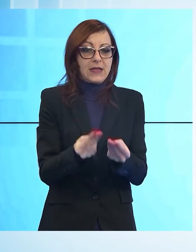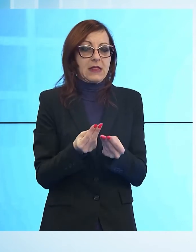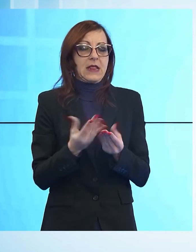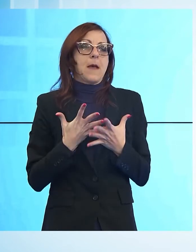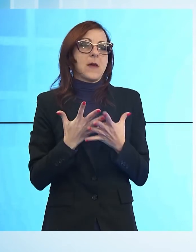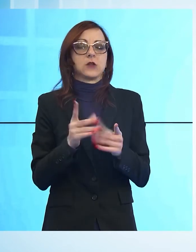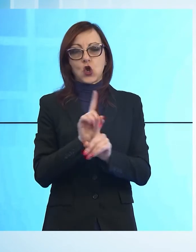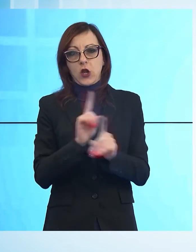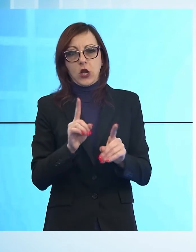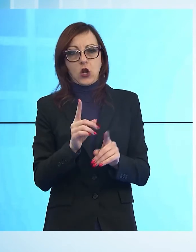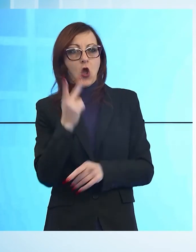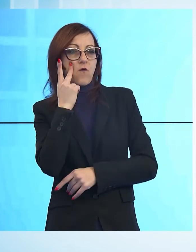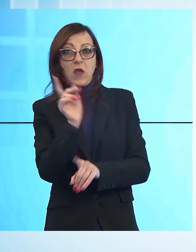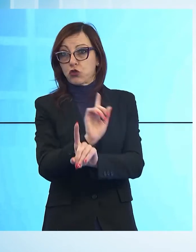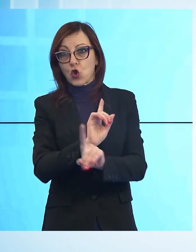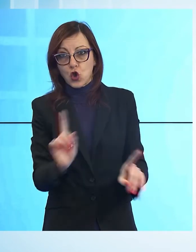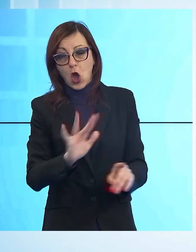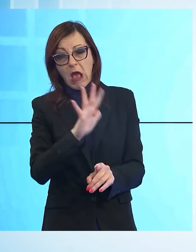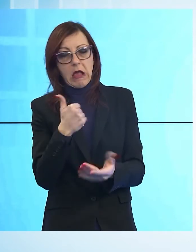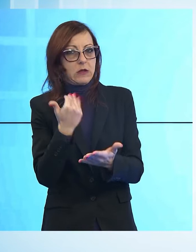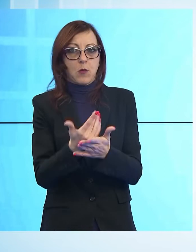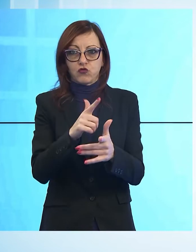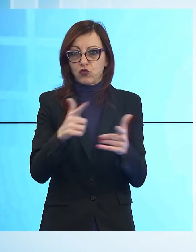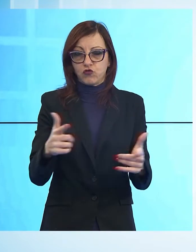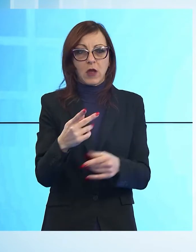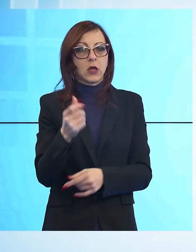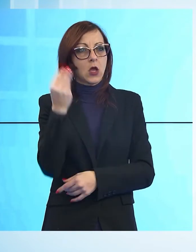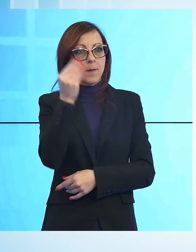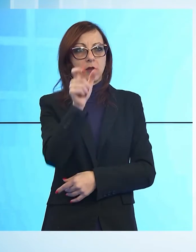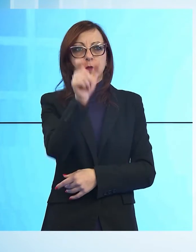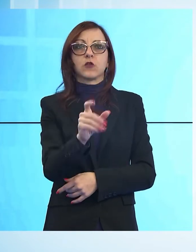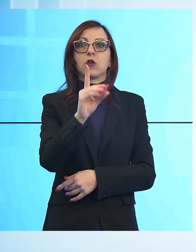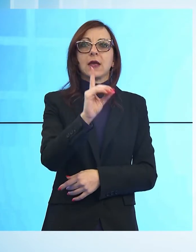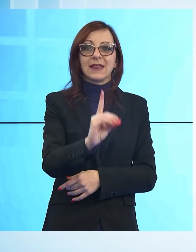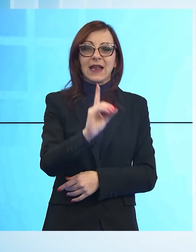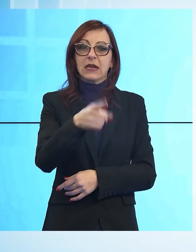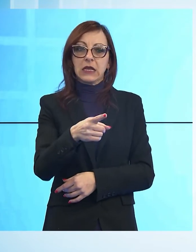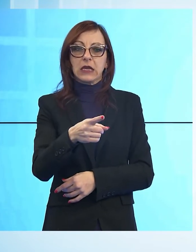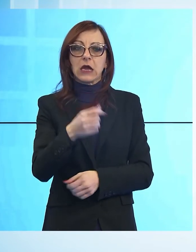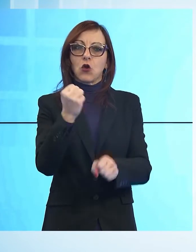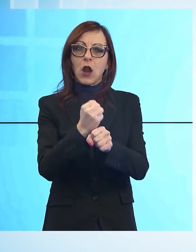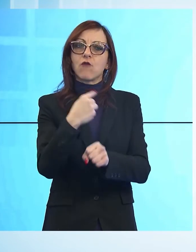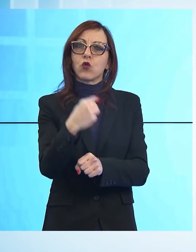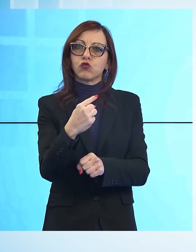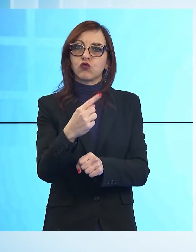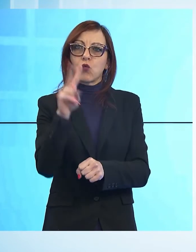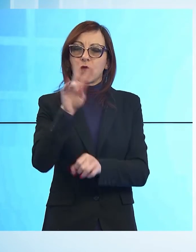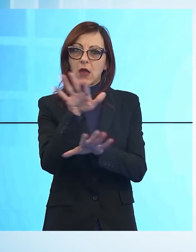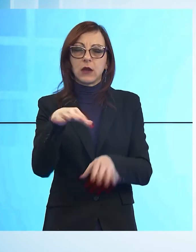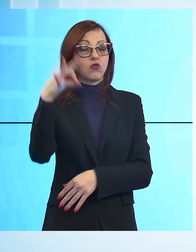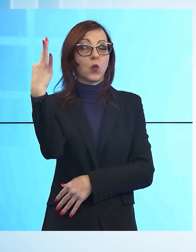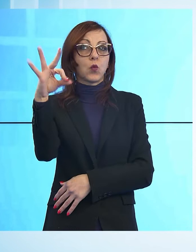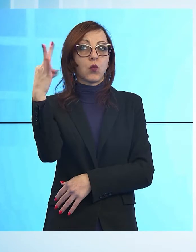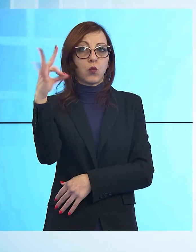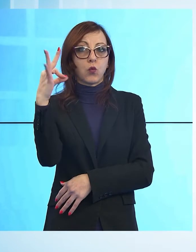vedo, reputo che Del Ghingaro stia facendo un ottimo lavoro su Viareggio e come ho detto per